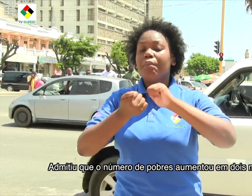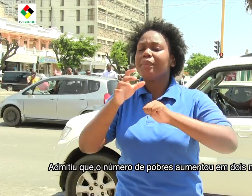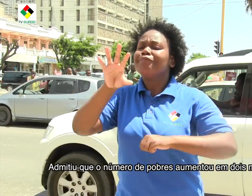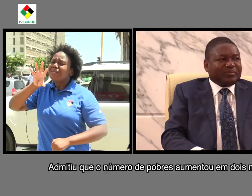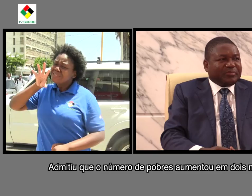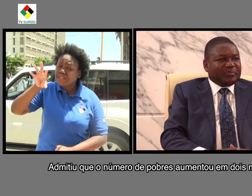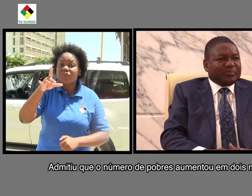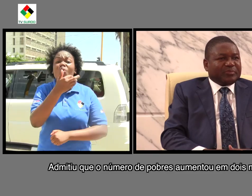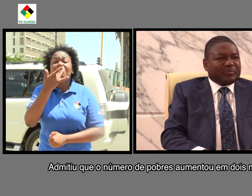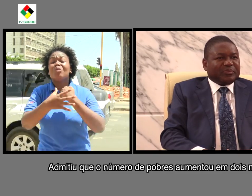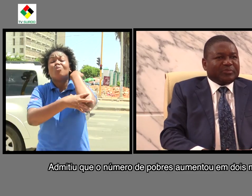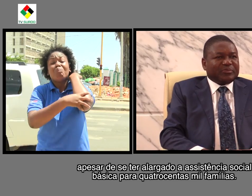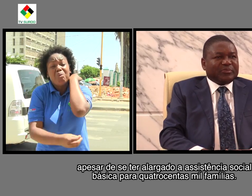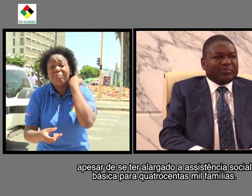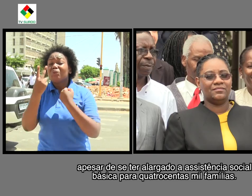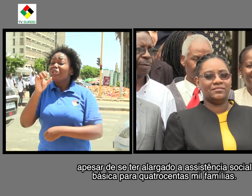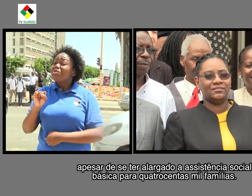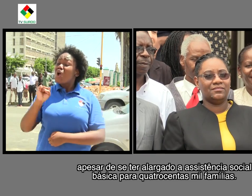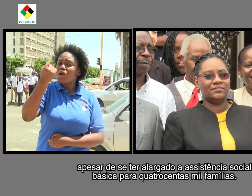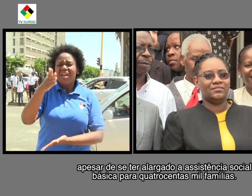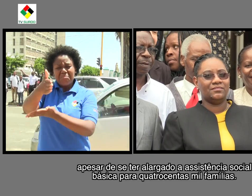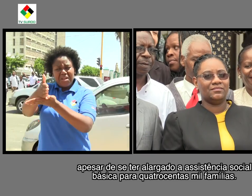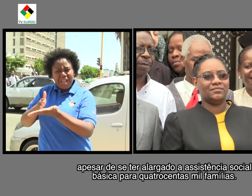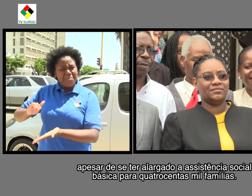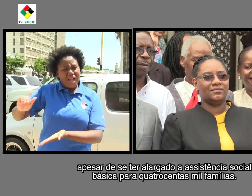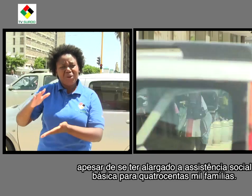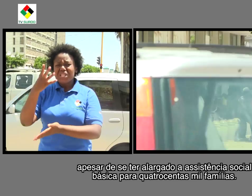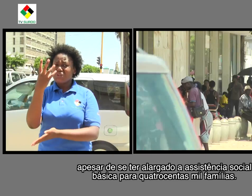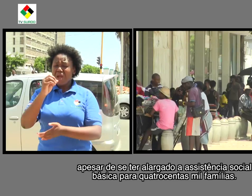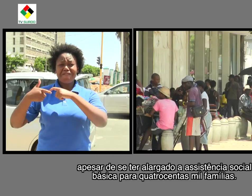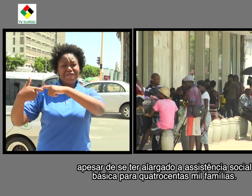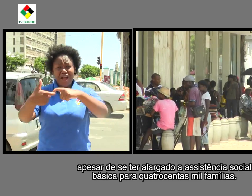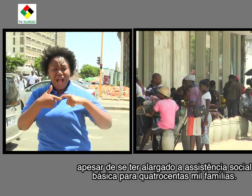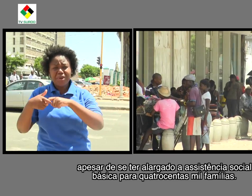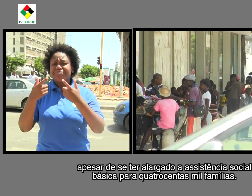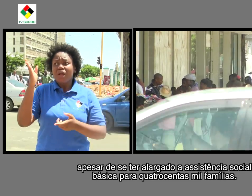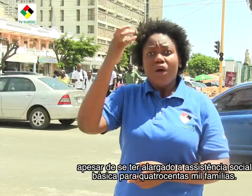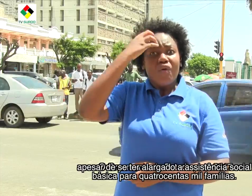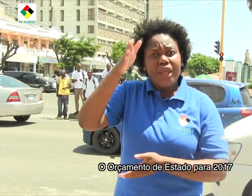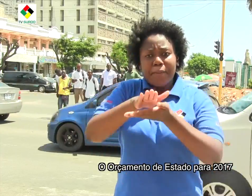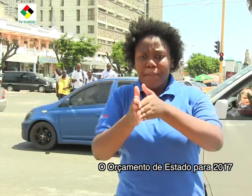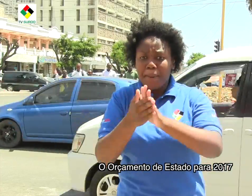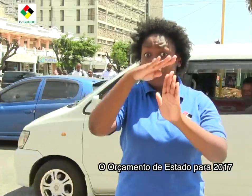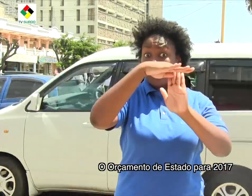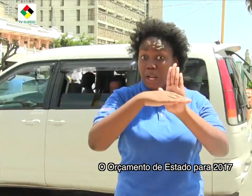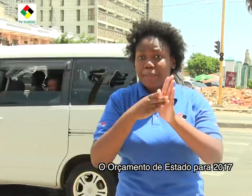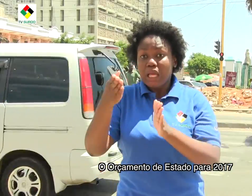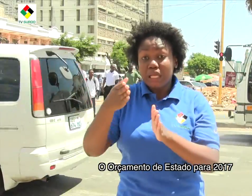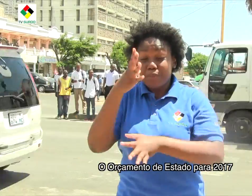pobres aumentou em 2 milhões, apesar de ter se alargado a assistência social básica para 400 mil famílias. O orçamento do Estado para